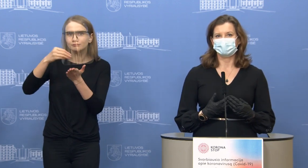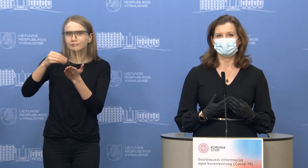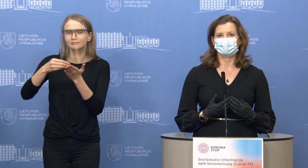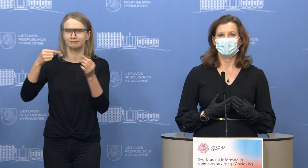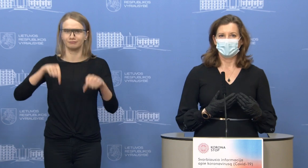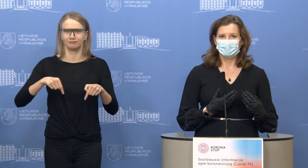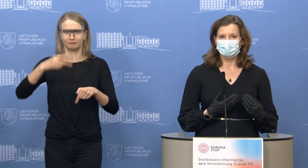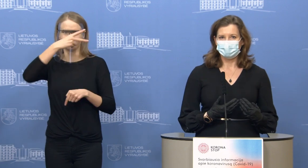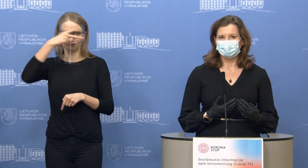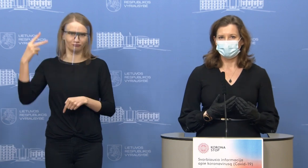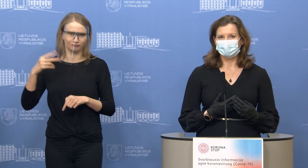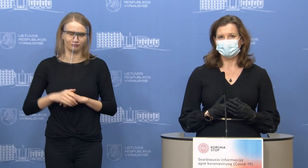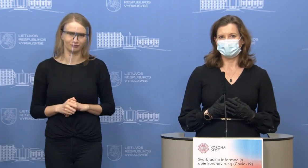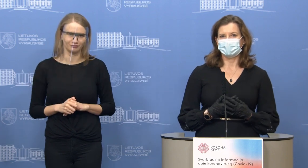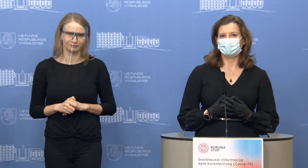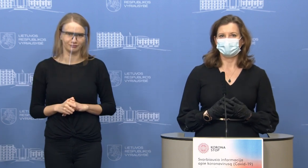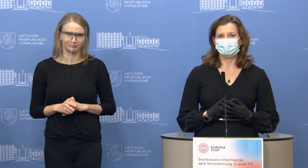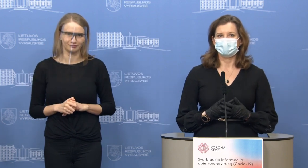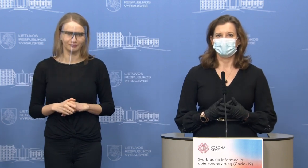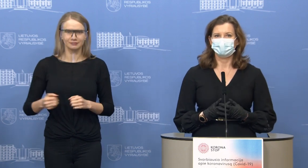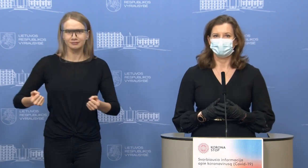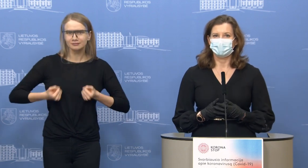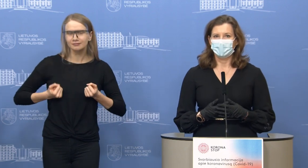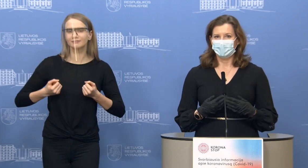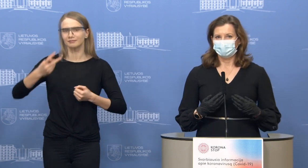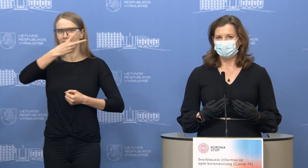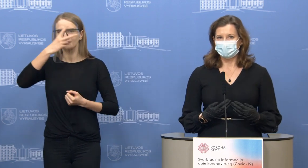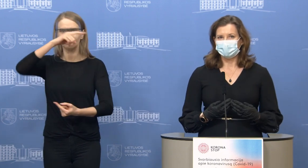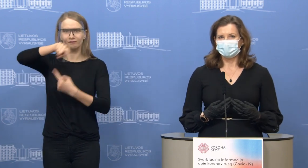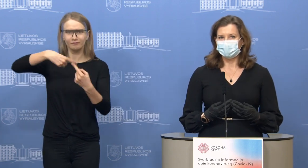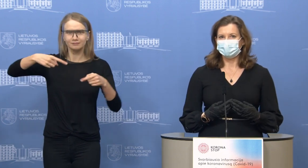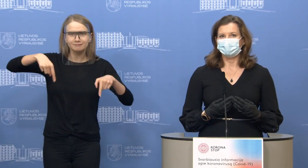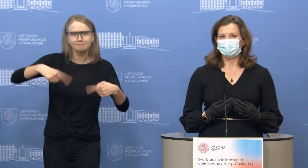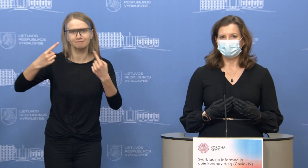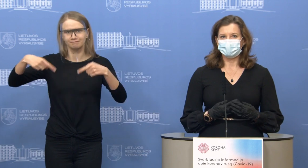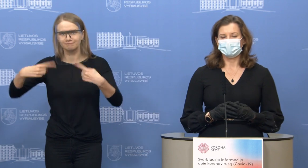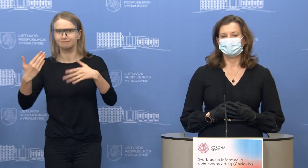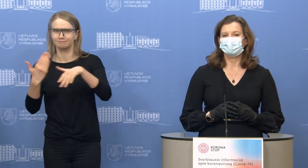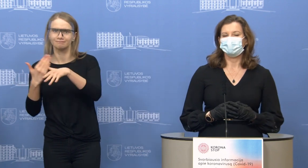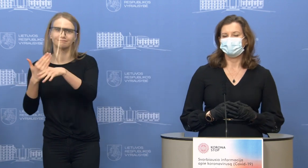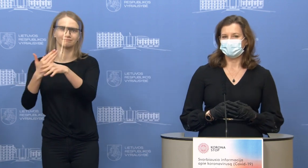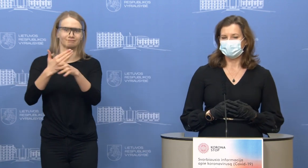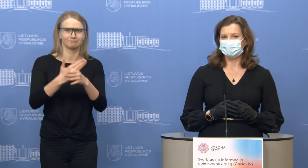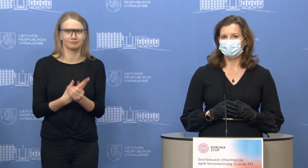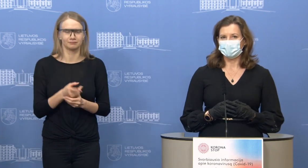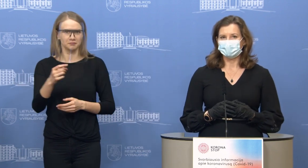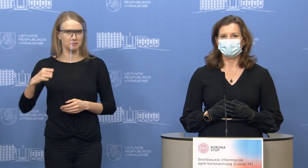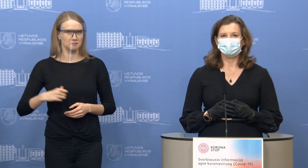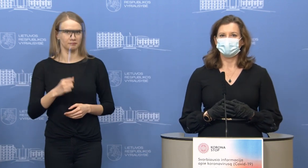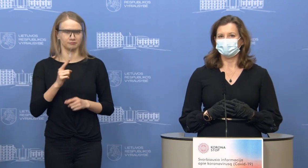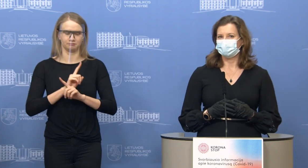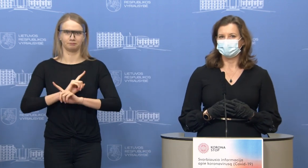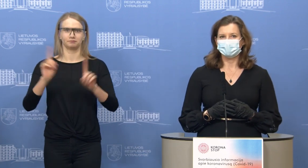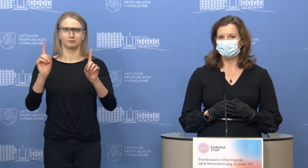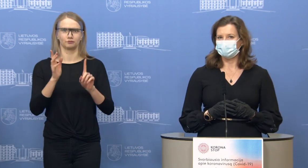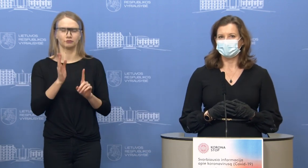Lietuvos verslo elektroninių parduotuvių. Tikrai greitai, kokybiškai ir jūs nustepsite pamatę,